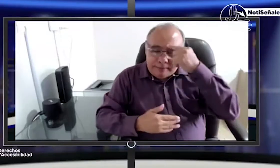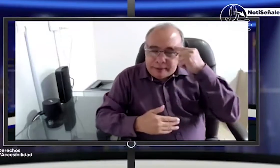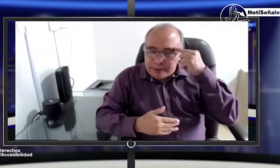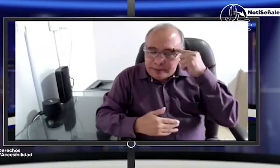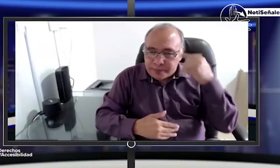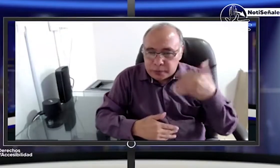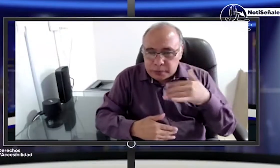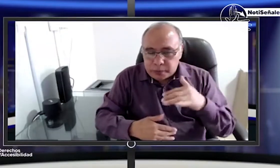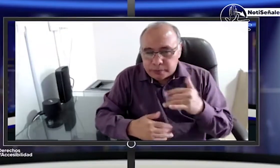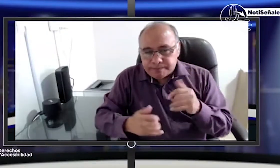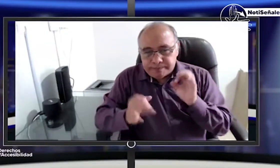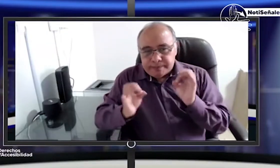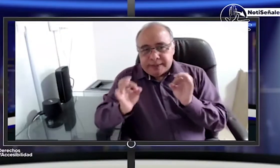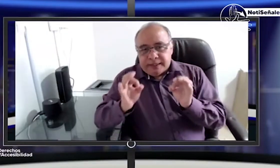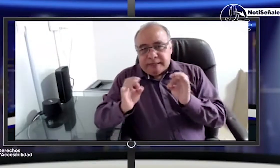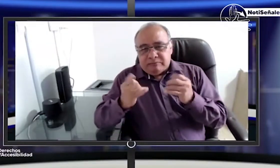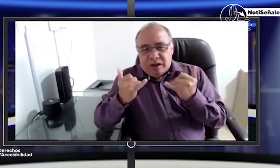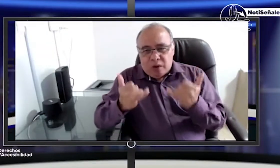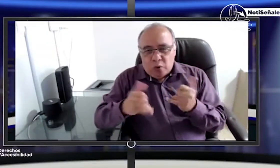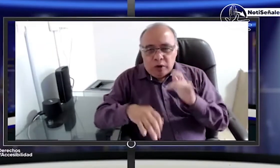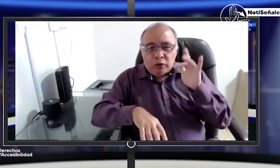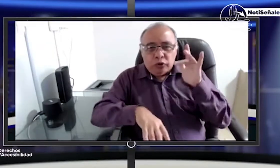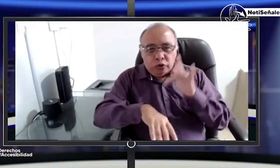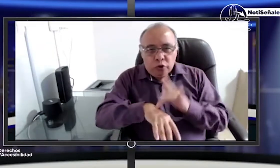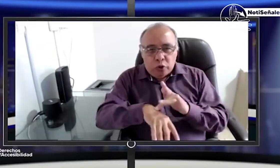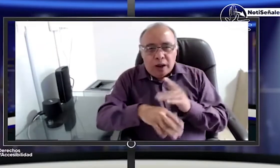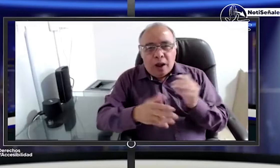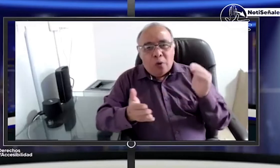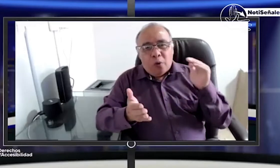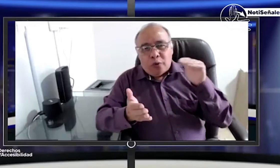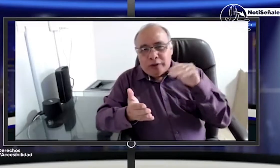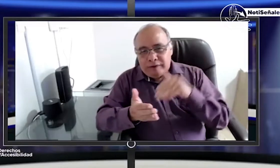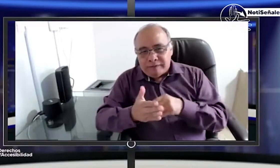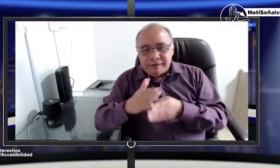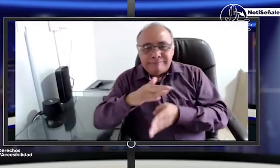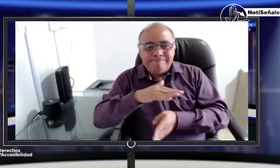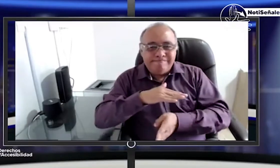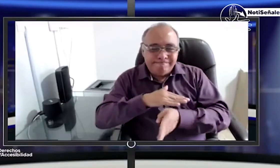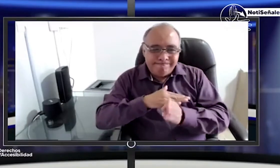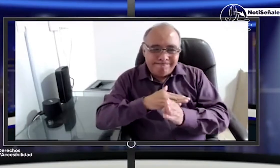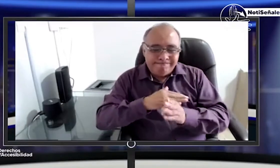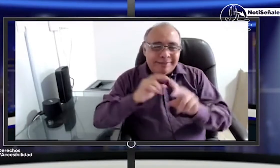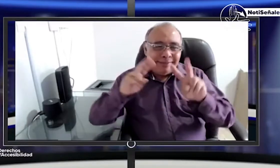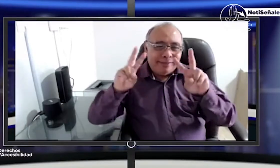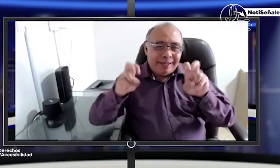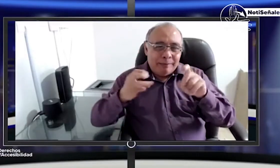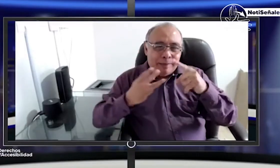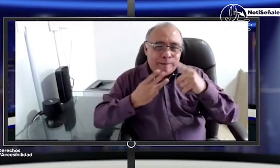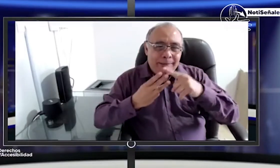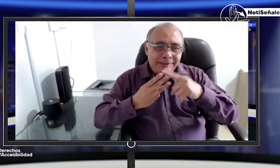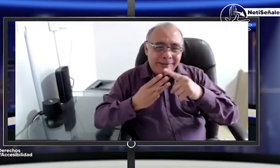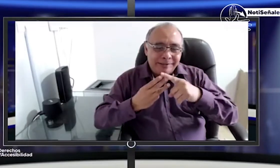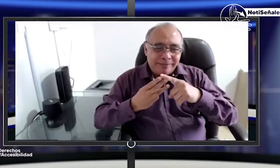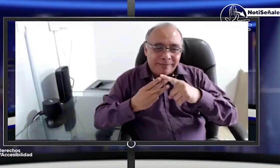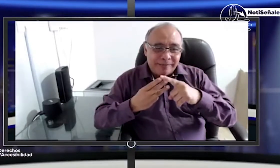gracias Paula así es nuevamente tenemos que